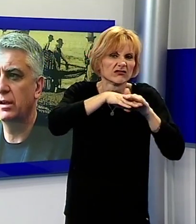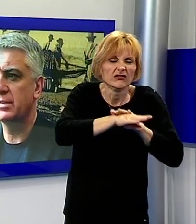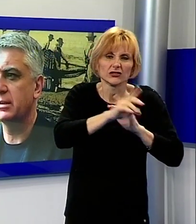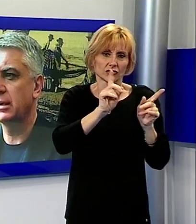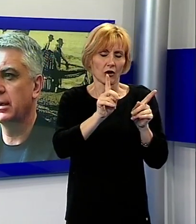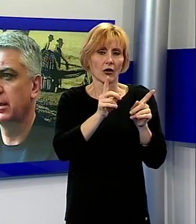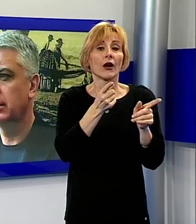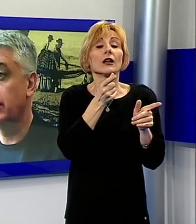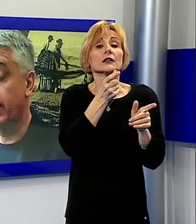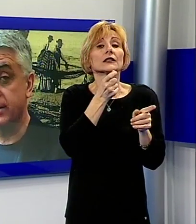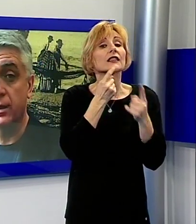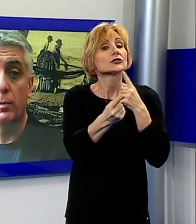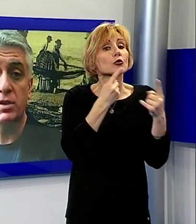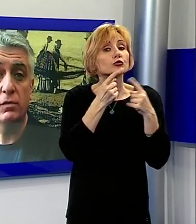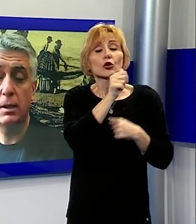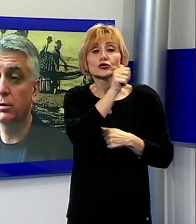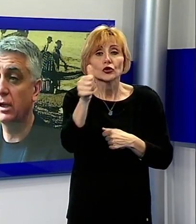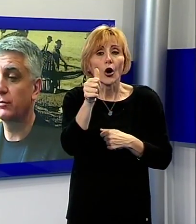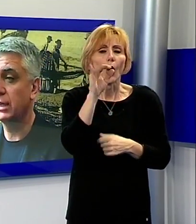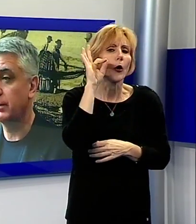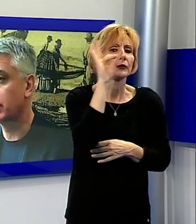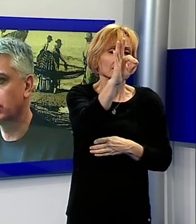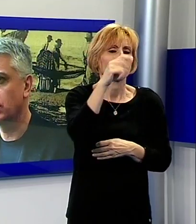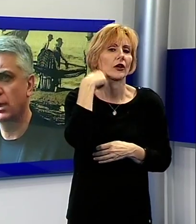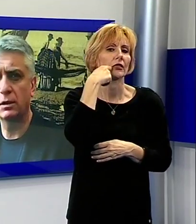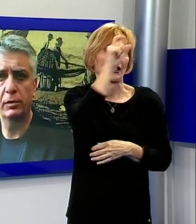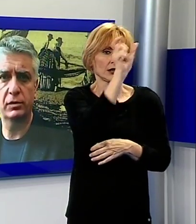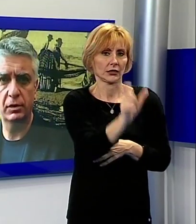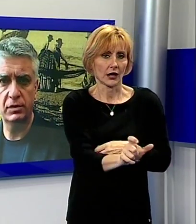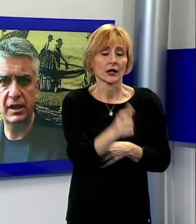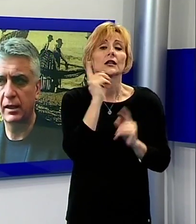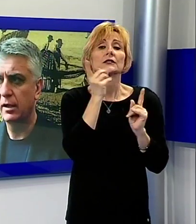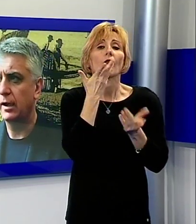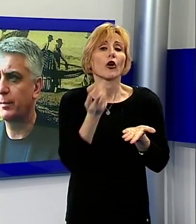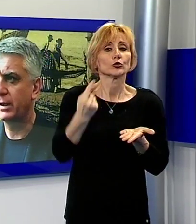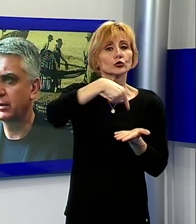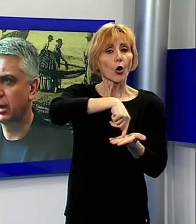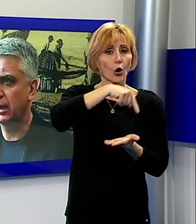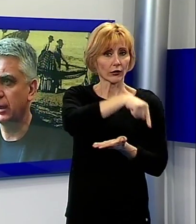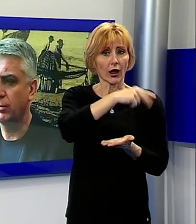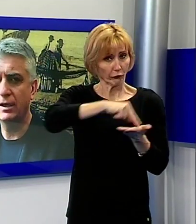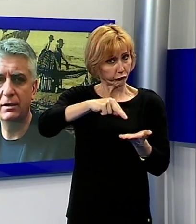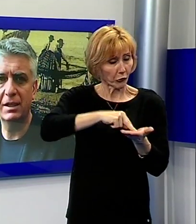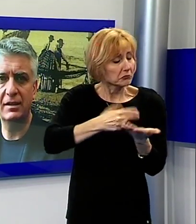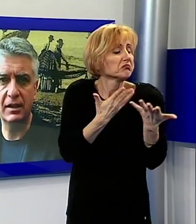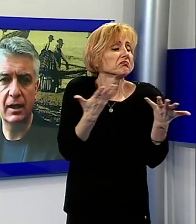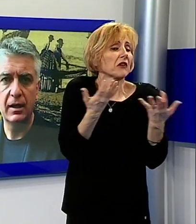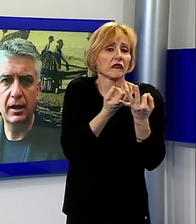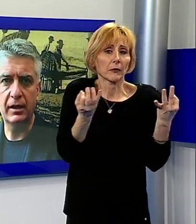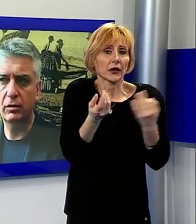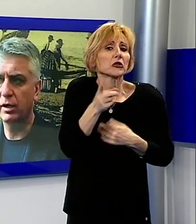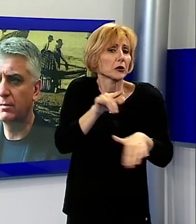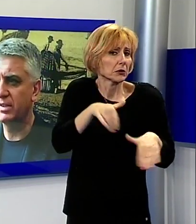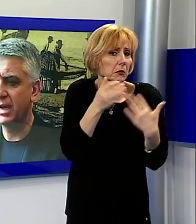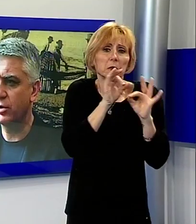discussione dell'interesse del Paese. Poi se vogliamo tornare a votare, per quanto mi riguarda, vi posso rinunziare a campagna elettorale anche domani mattina